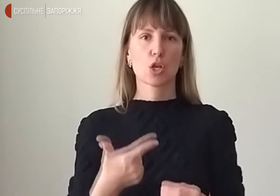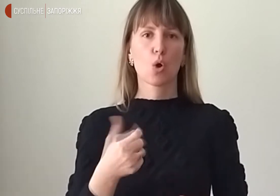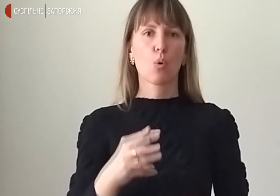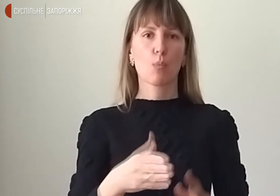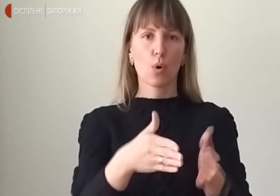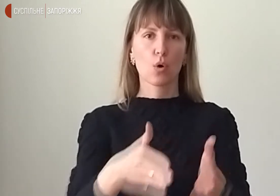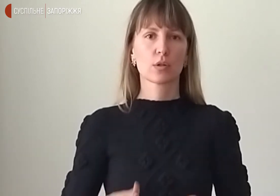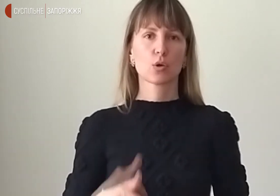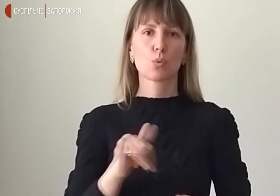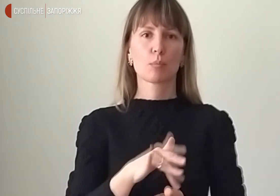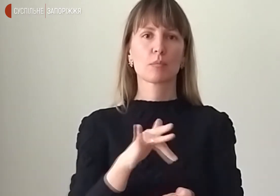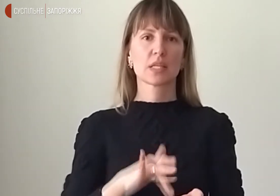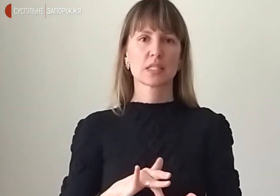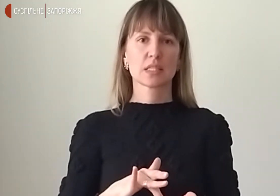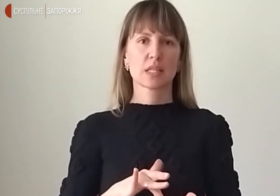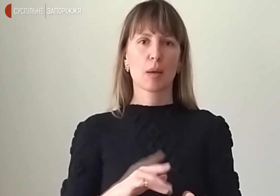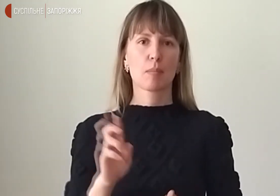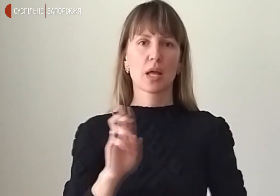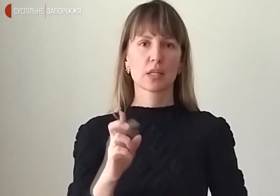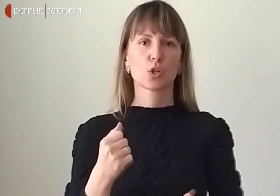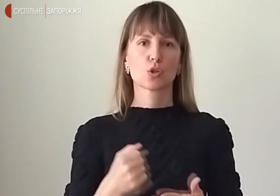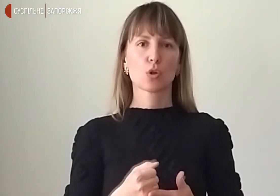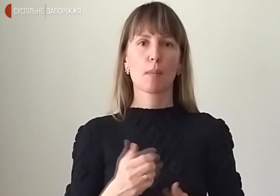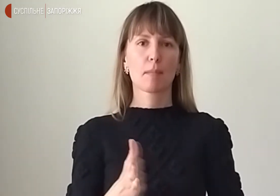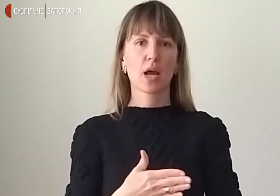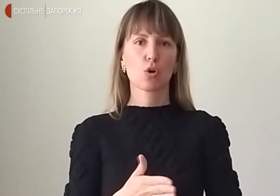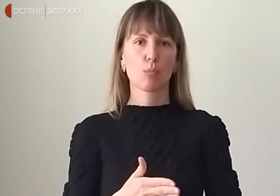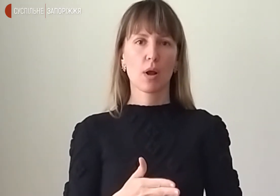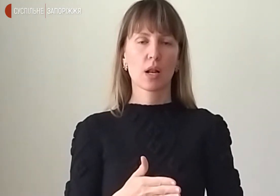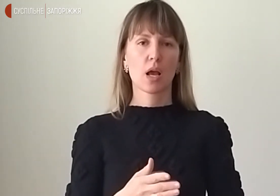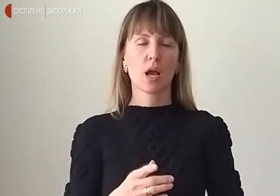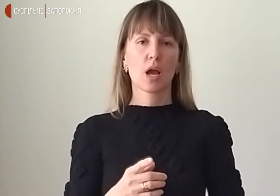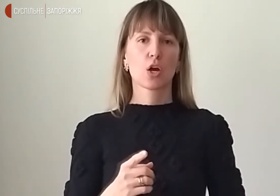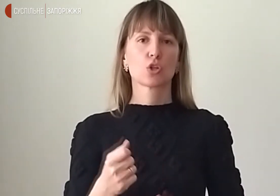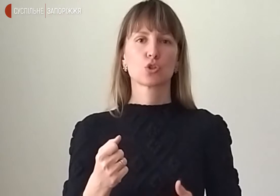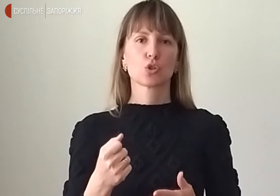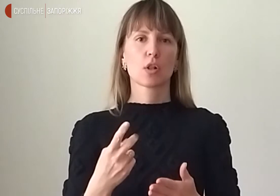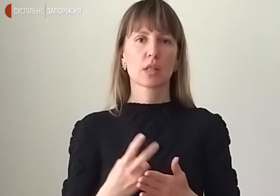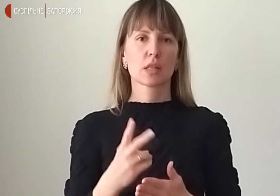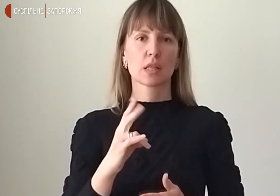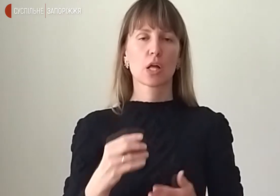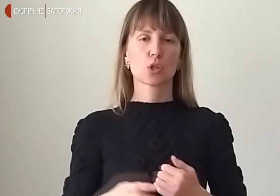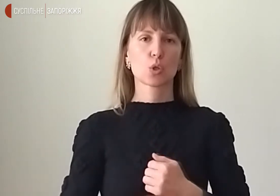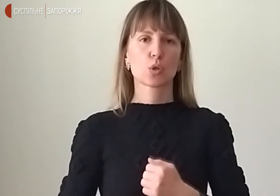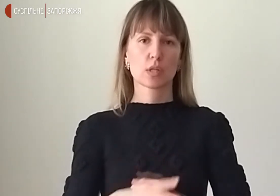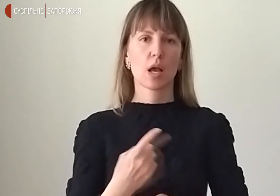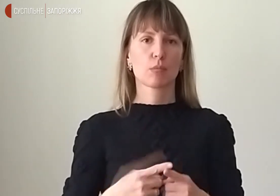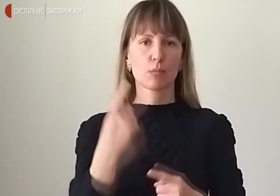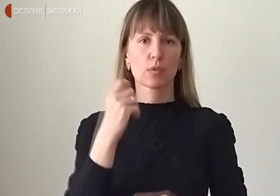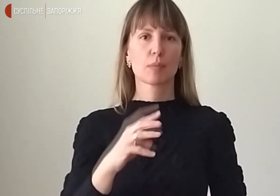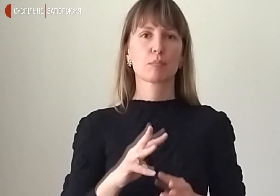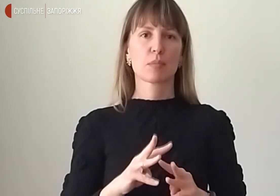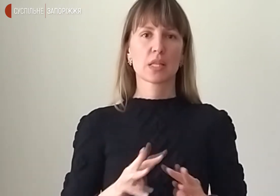зокрема у місті з міста Бергянськ до Маріуполя щодо Донечення. Про це повідомила міністр кейс питань